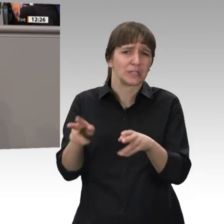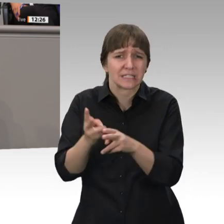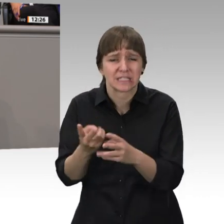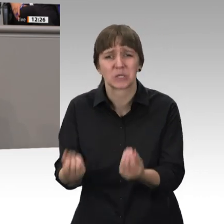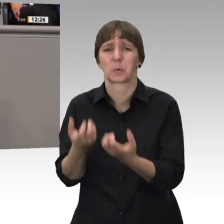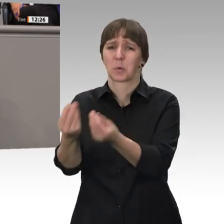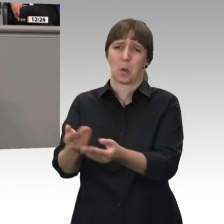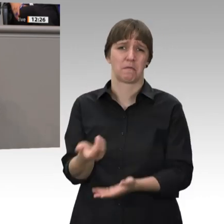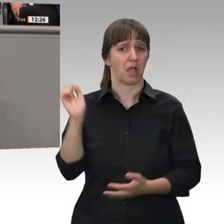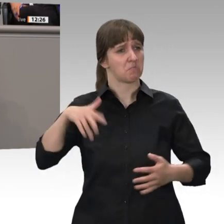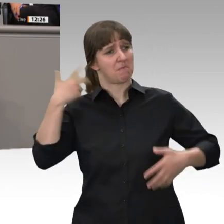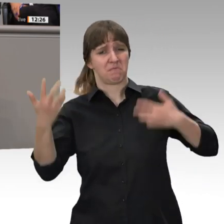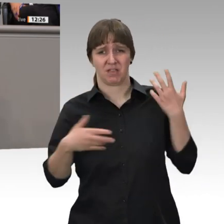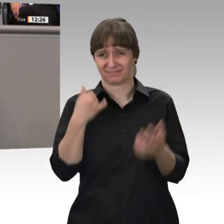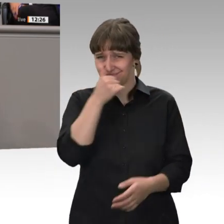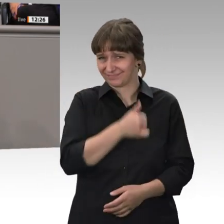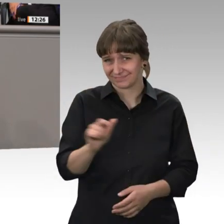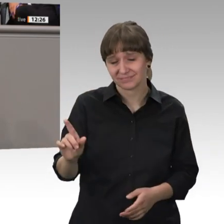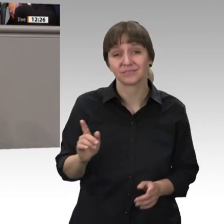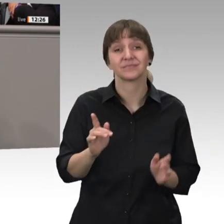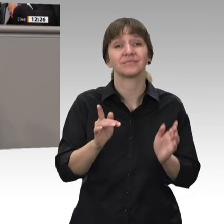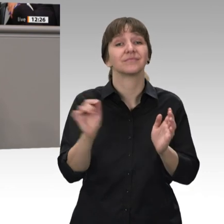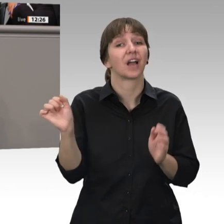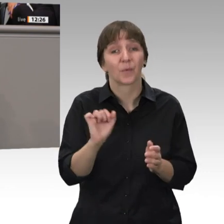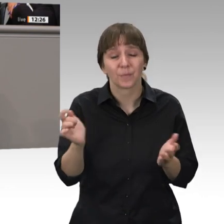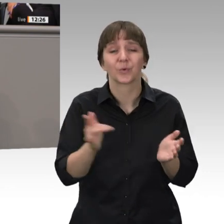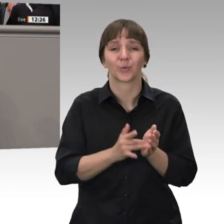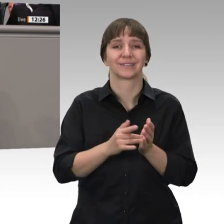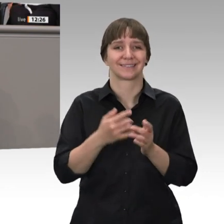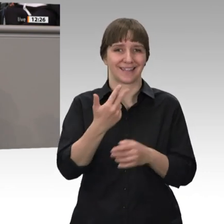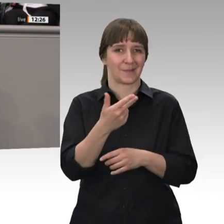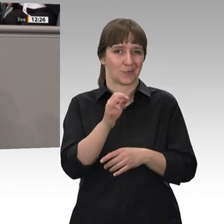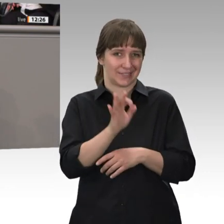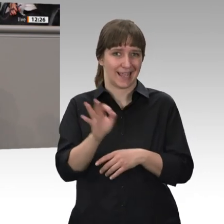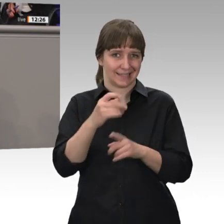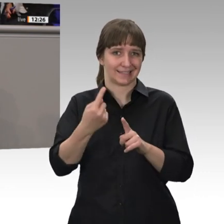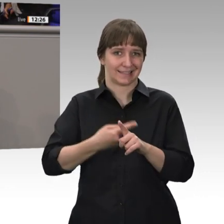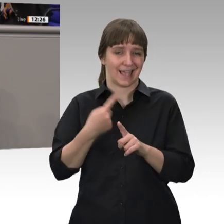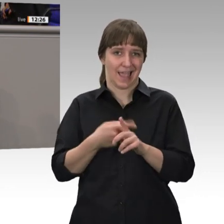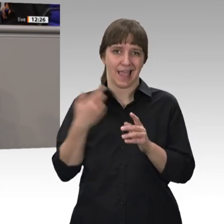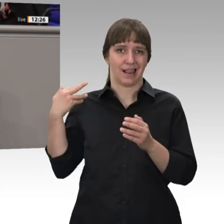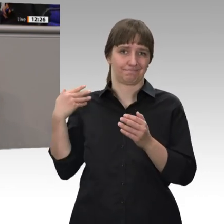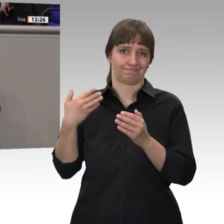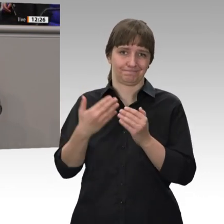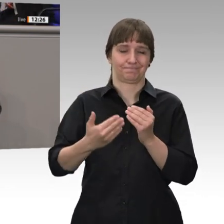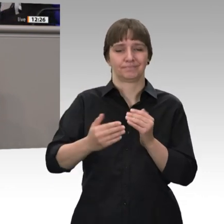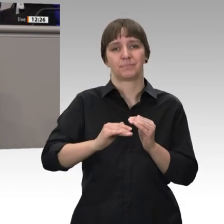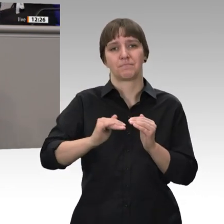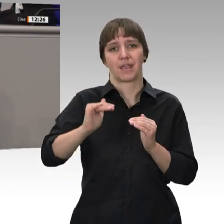Zum einen, weil die Zahl seit Jahren steigt. Zum anderen, weil ein großer Teil derjenigen, die Anspruch auf Grundsicherung haben, die sie nicht